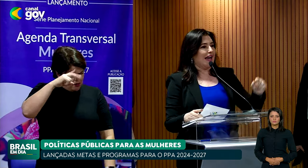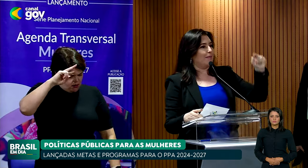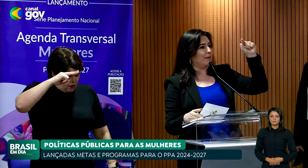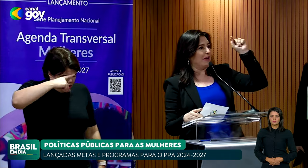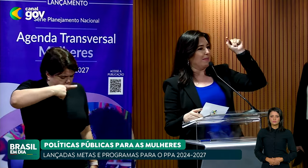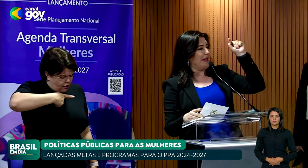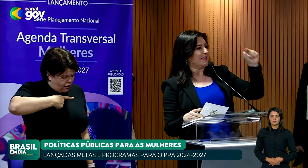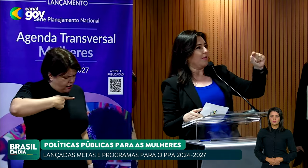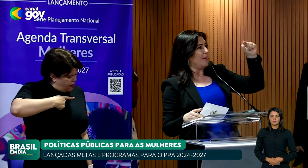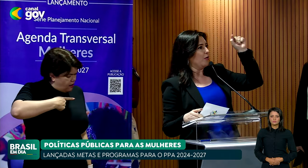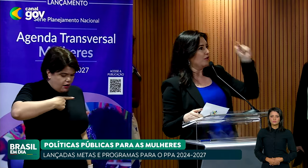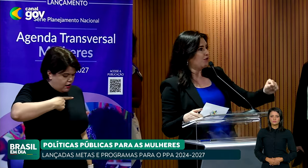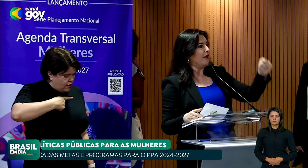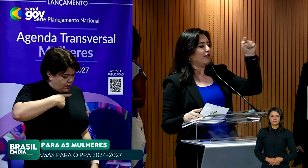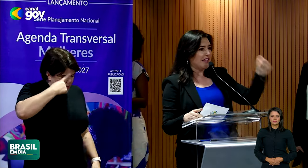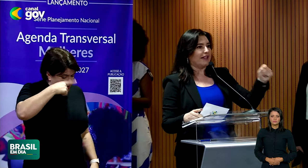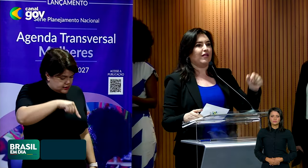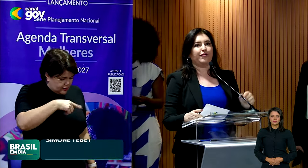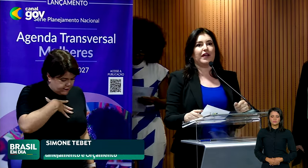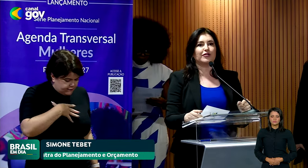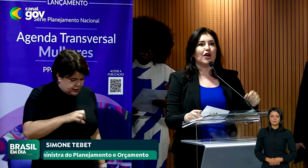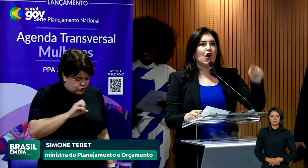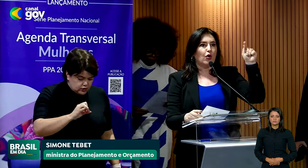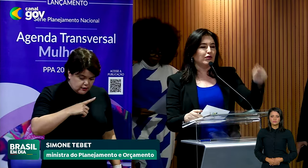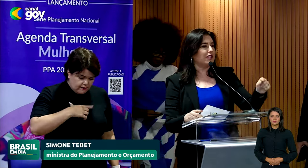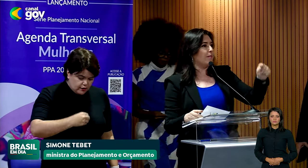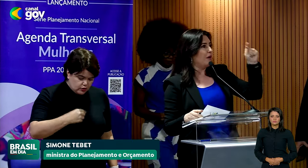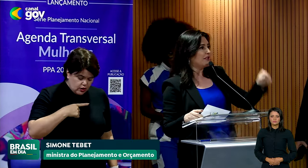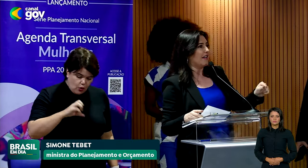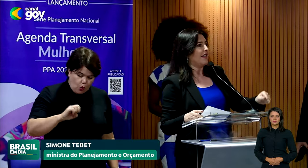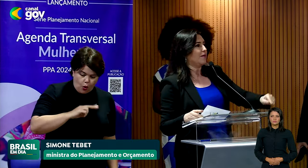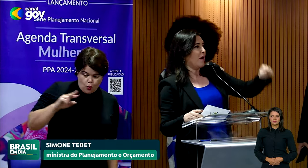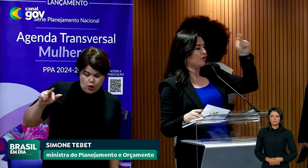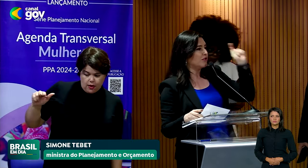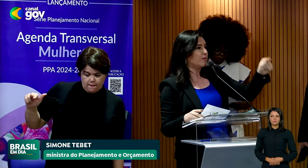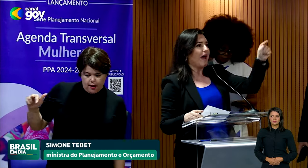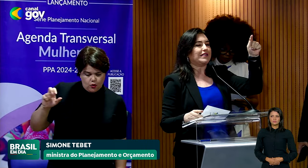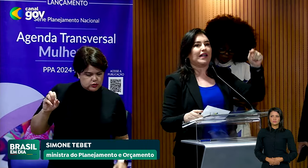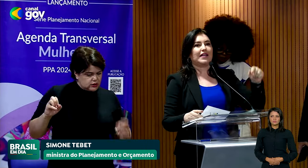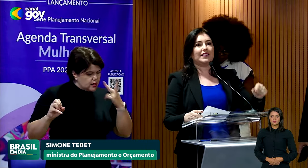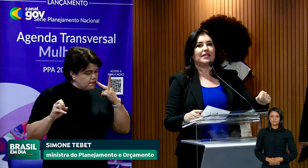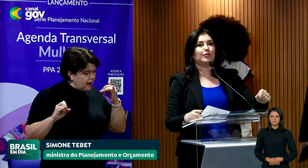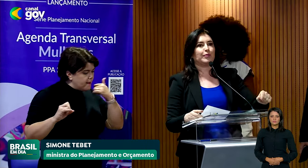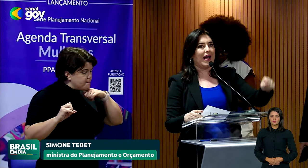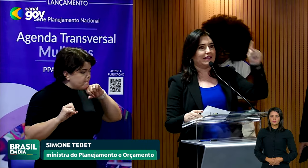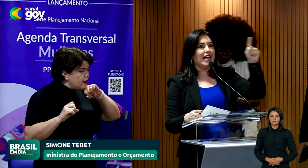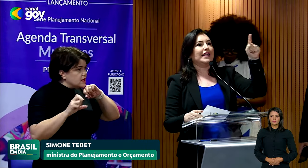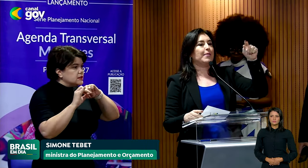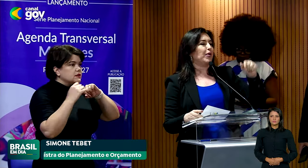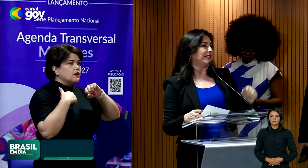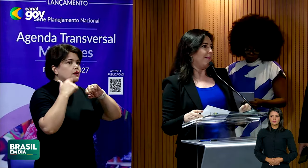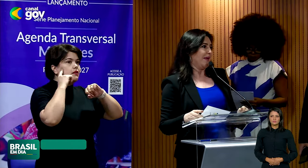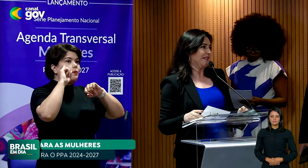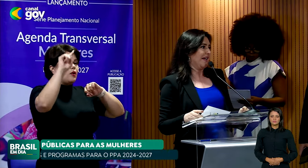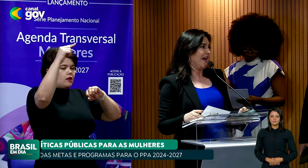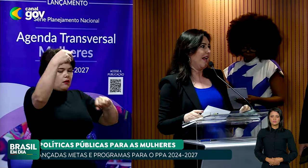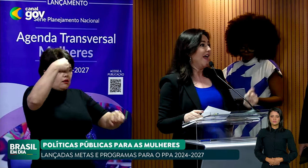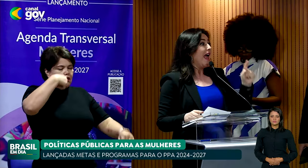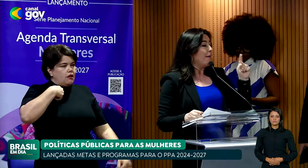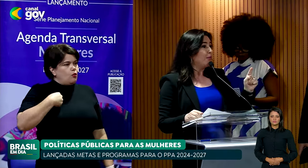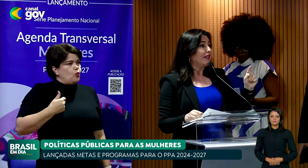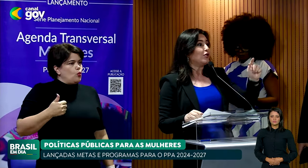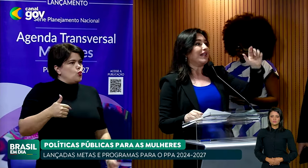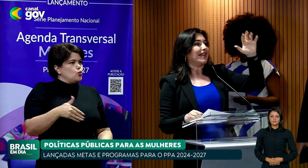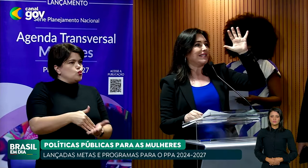si. Ela pensa primeiro nos filhos, se ela tem filhos, ou nos irmãos, se ela tem irmãos, nos pais, se ela tem os pais, e depois ela pensa